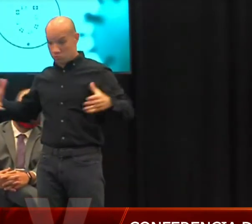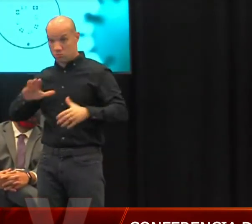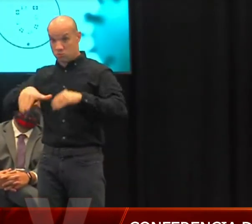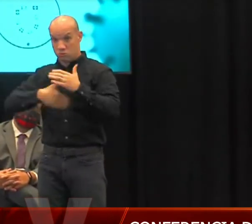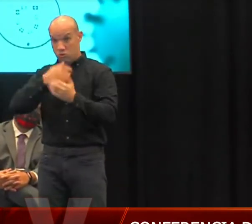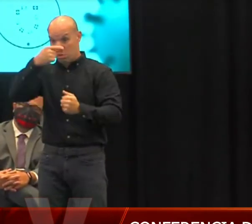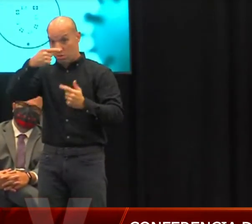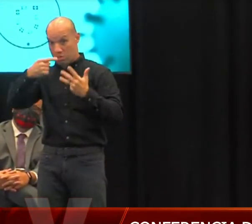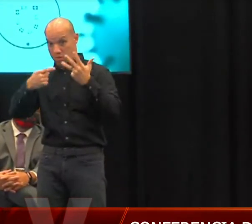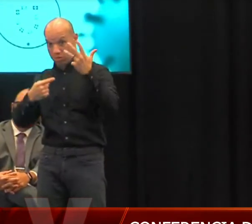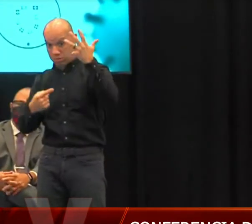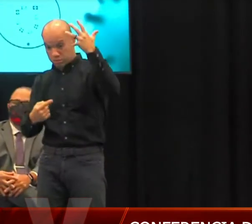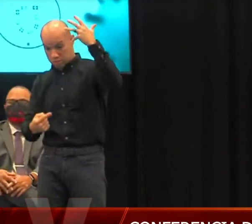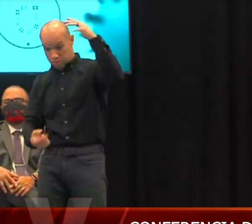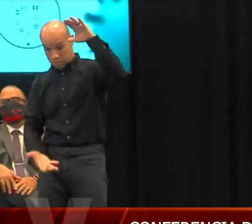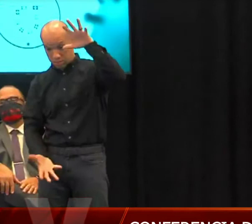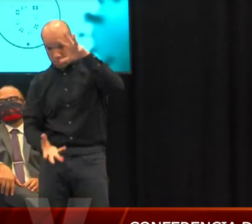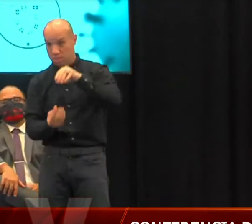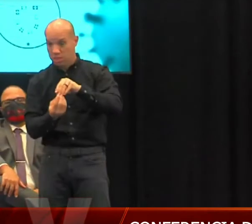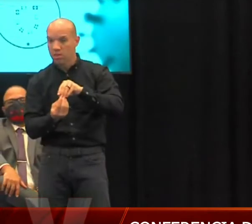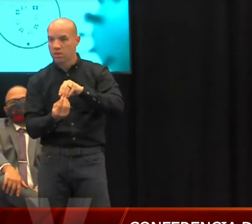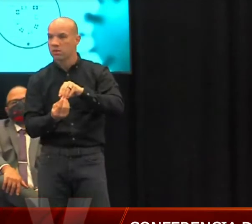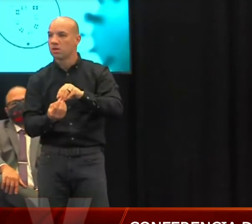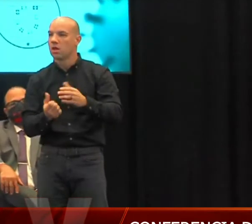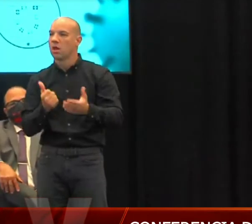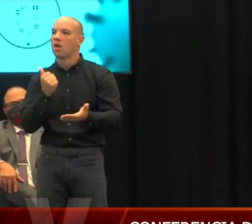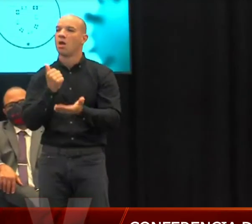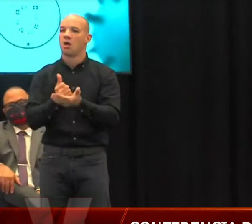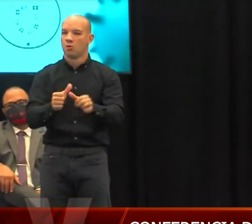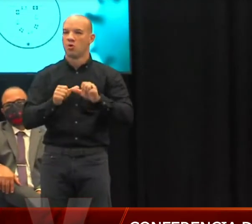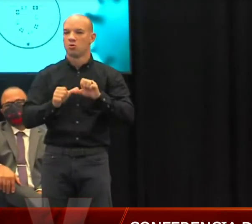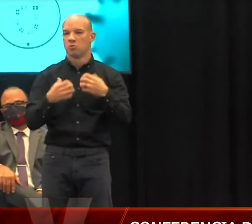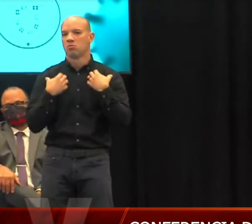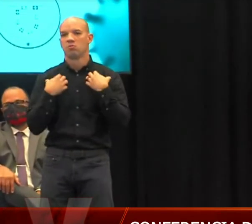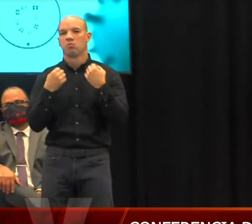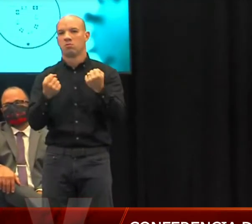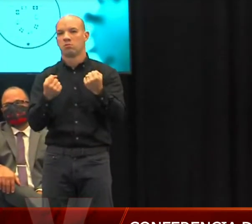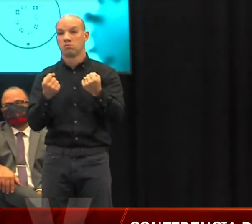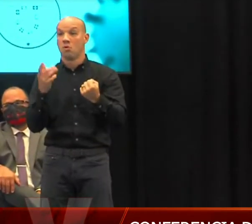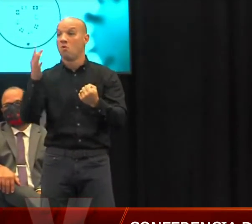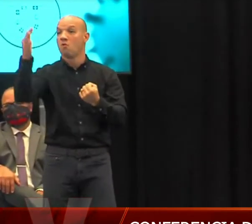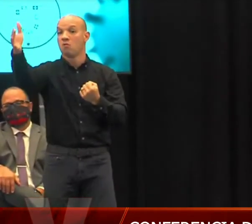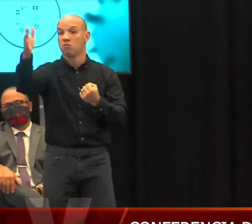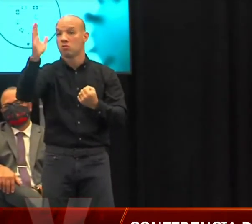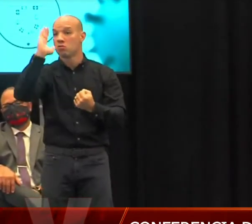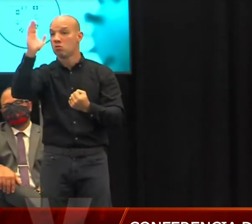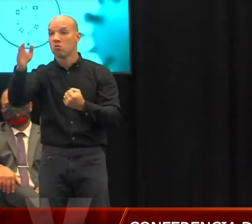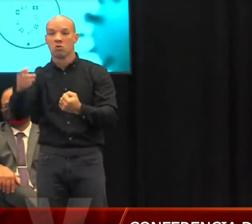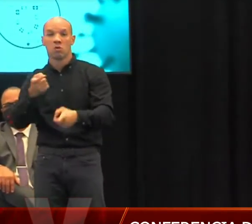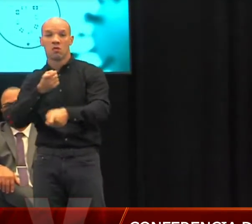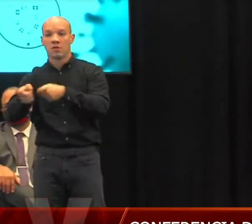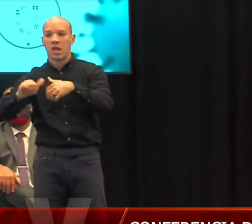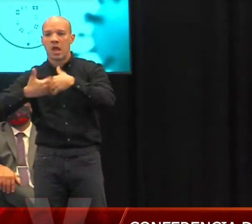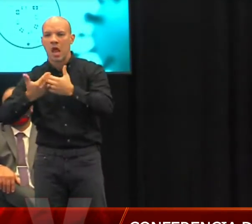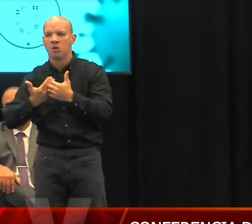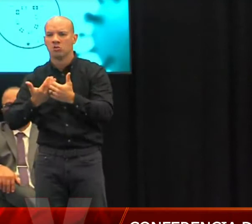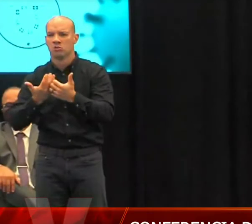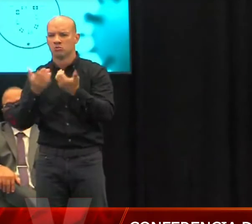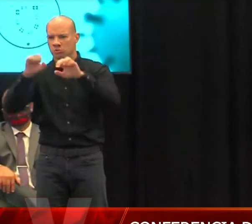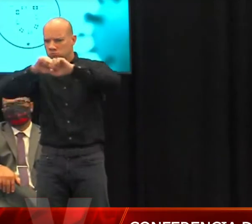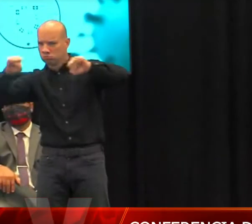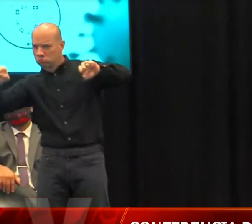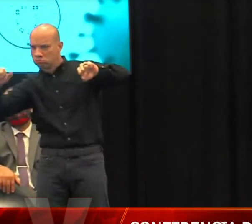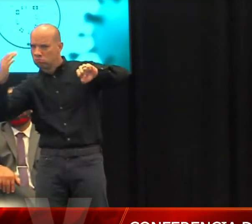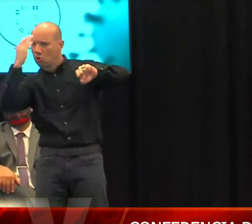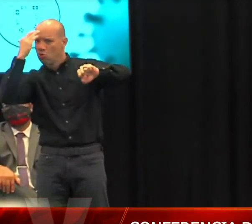manejando la pandemia y los niveles de riesgo que este represente en el futuro. Nos sentimos extremadamente agradecidos de